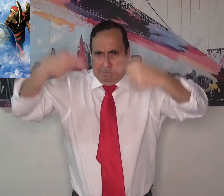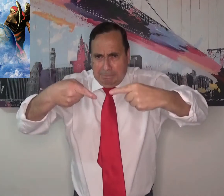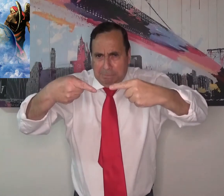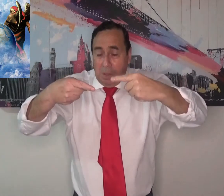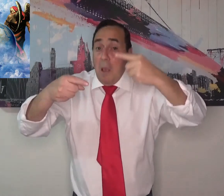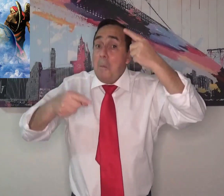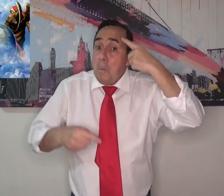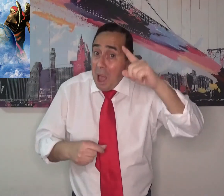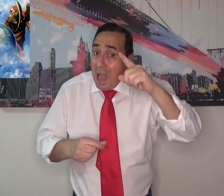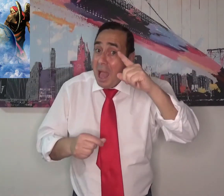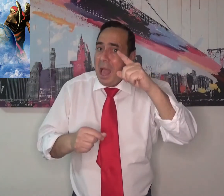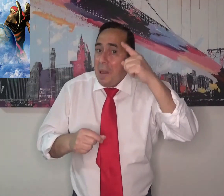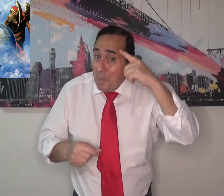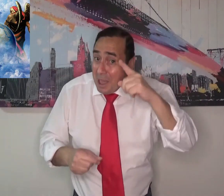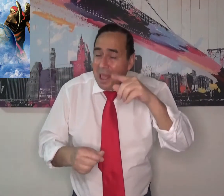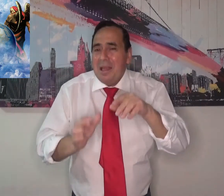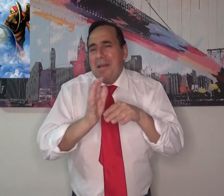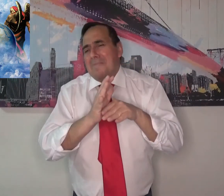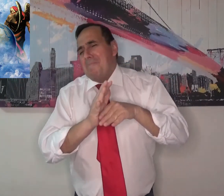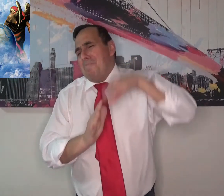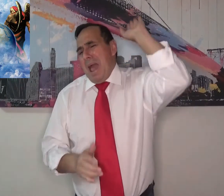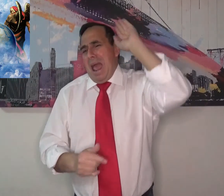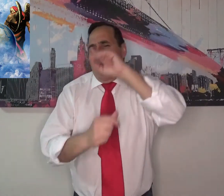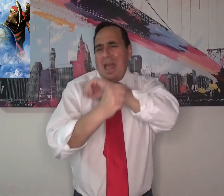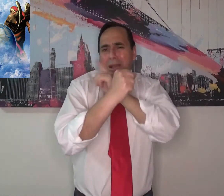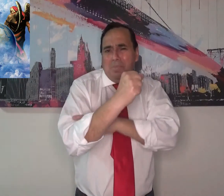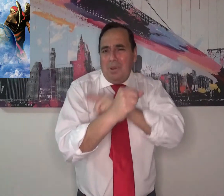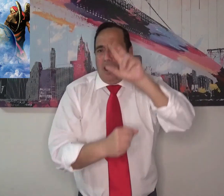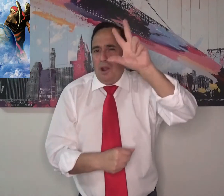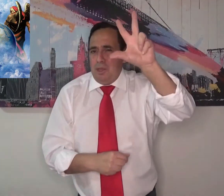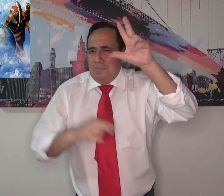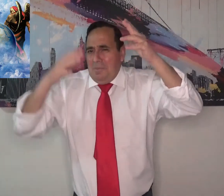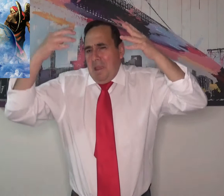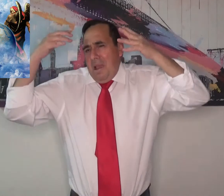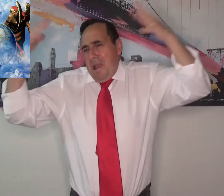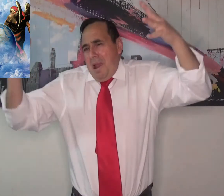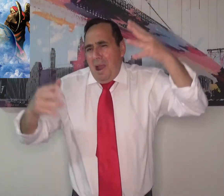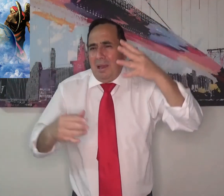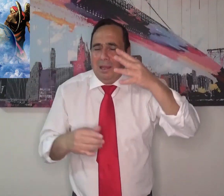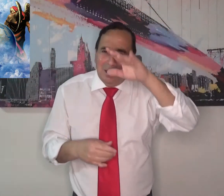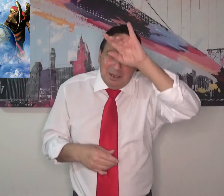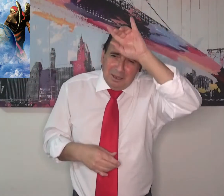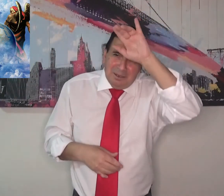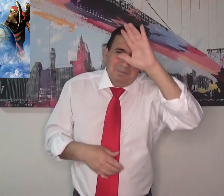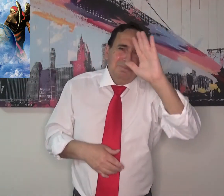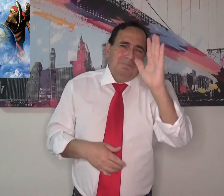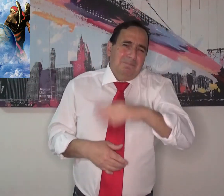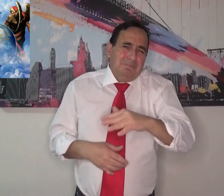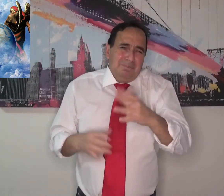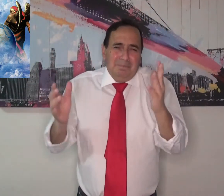Los dos están en una guerra muy cósmica. Pero Dios es mucho más poderoso, mucho más